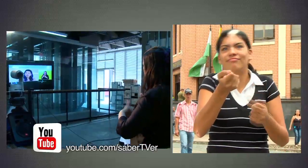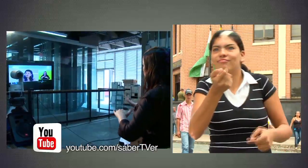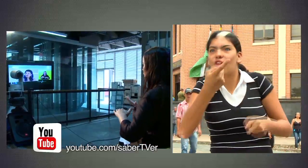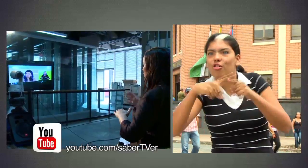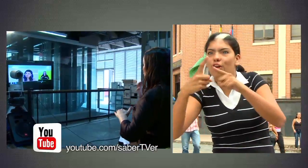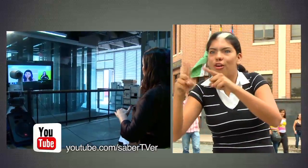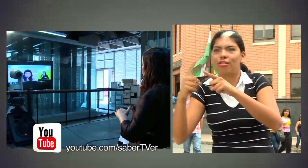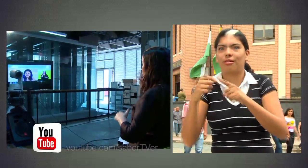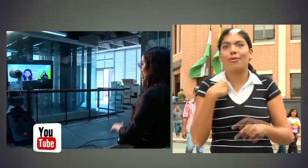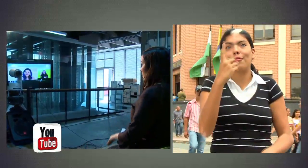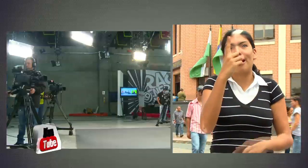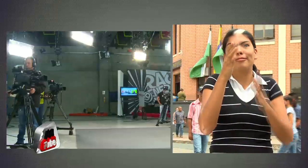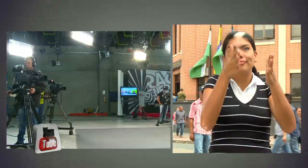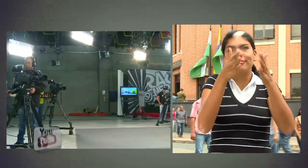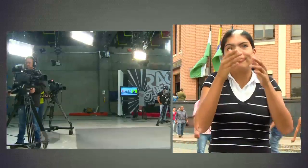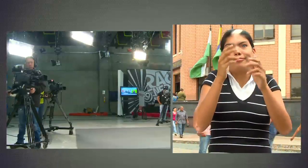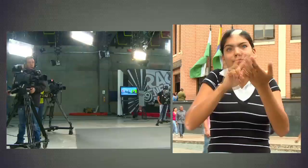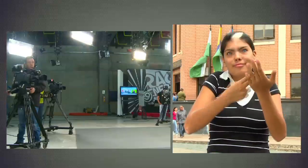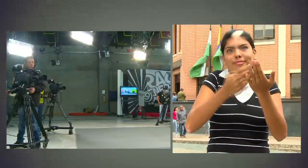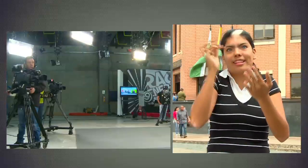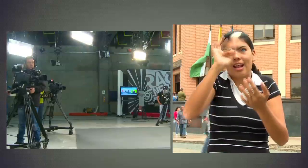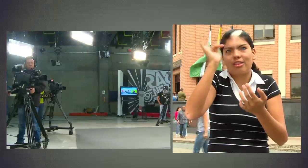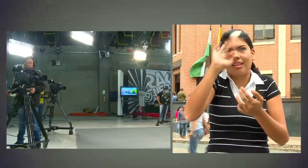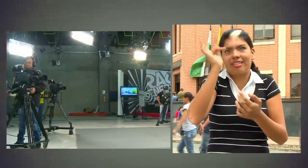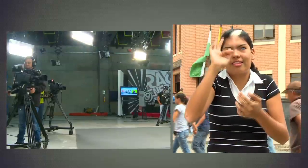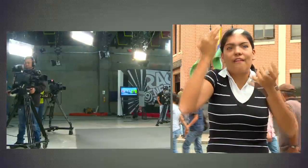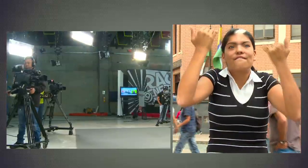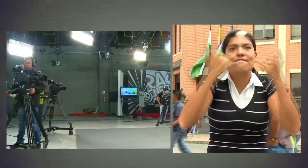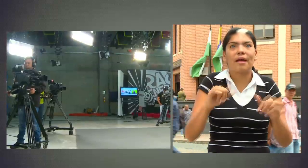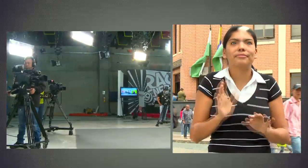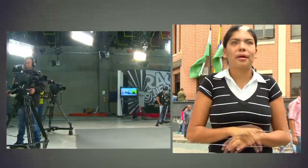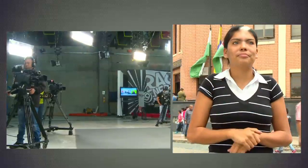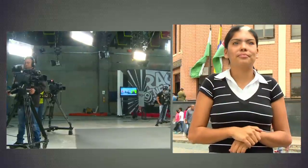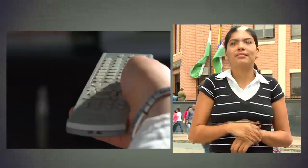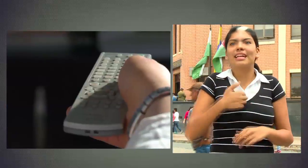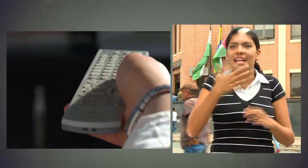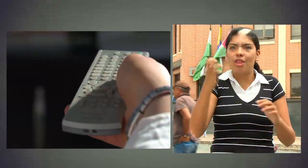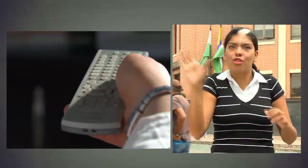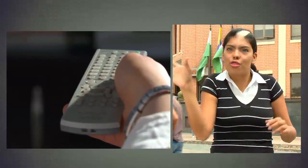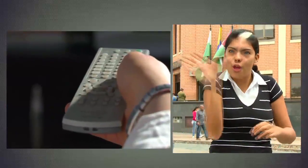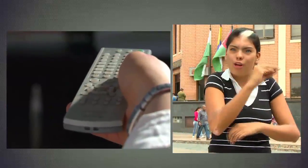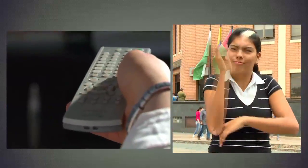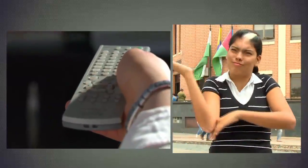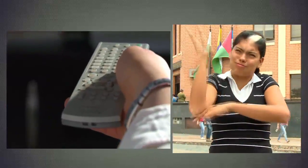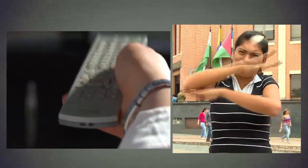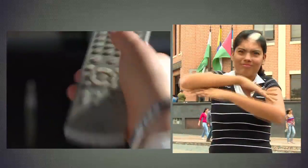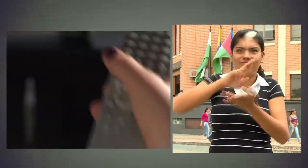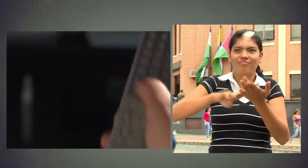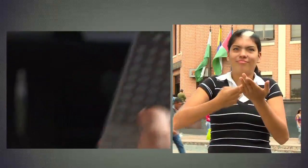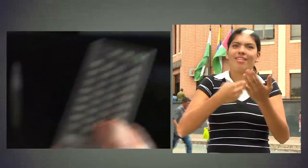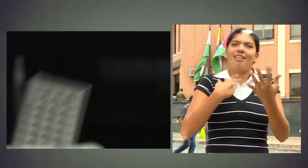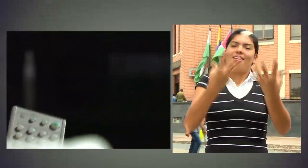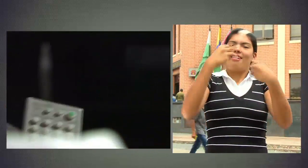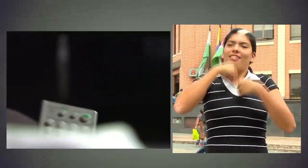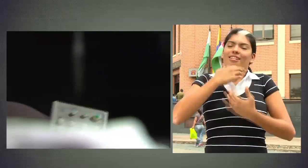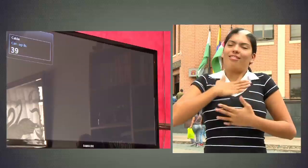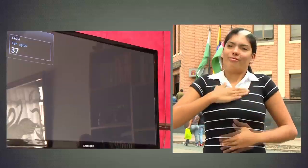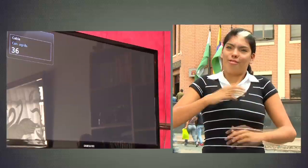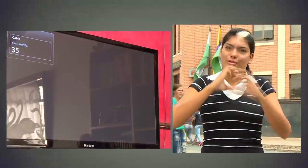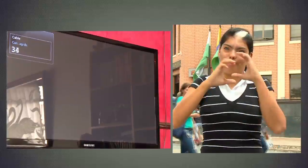escoger qué es lo que quiero ver. Pero se acabó la noticia, se acabó el programa de salud y hasta ahí quedó mi inclusión comunicativa. O me gustaría tener otras